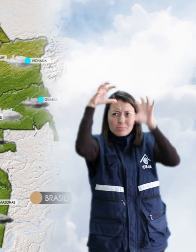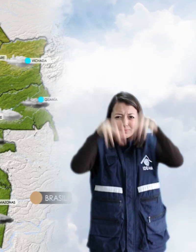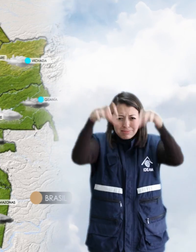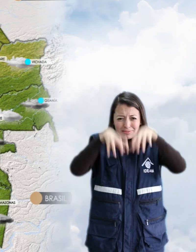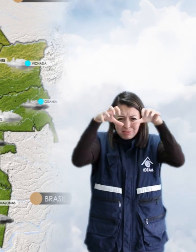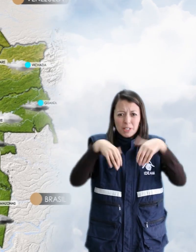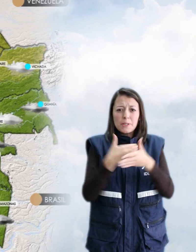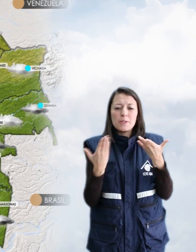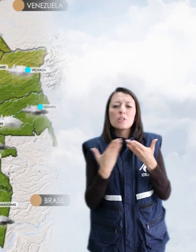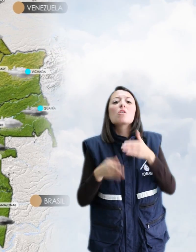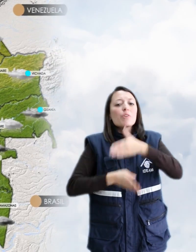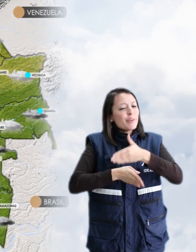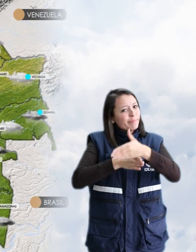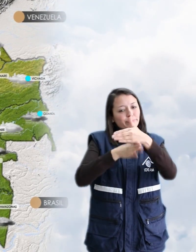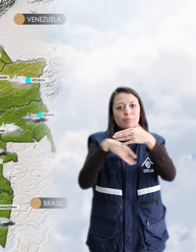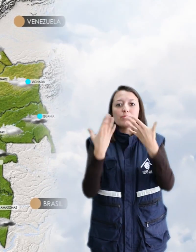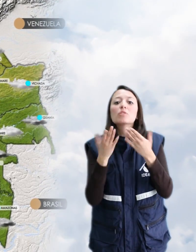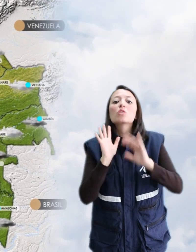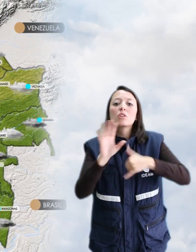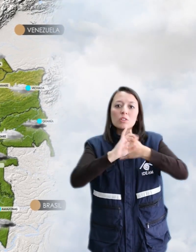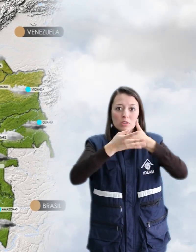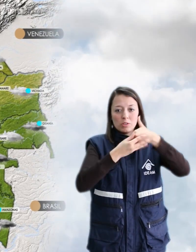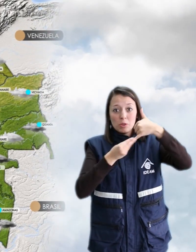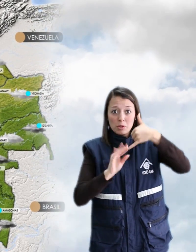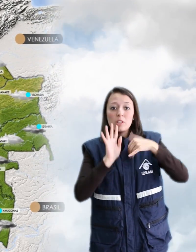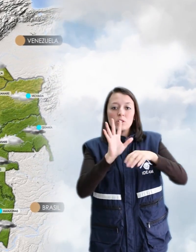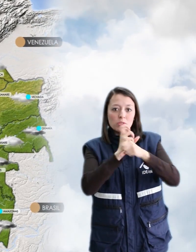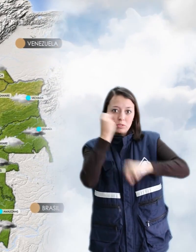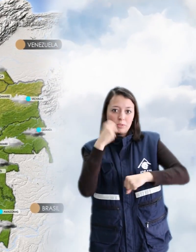de mayor consideración y persistencia en Guainía, Opes y Amazonas.